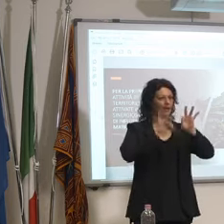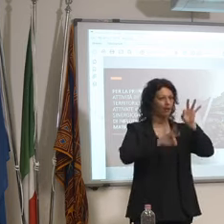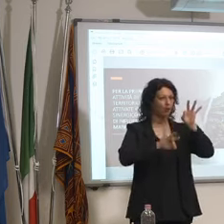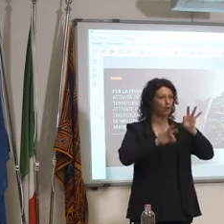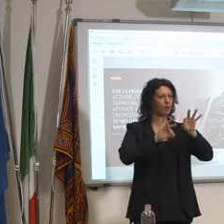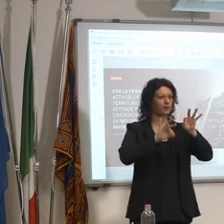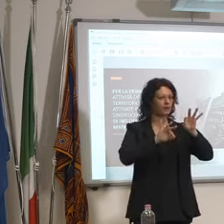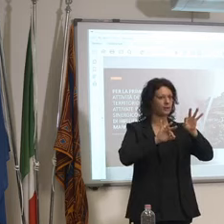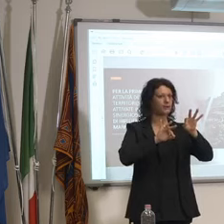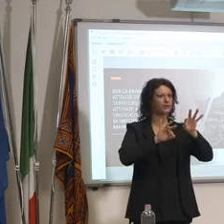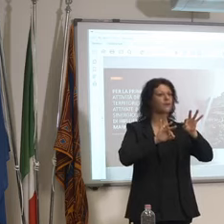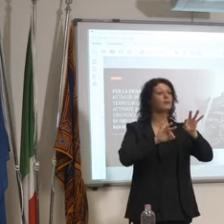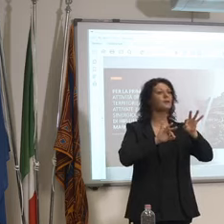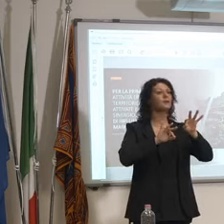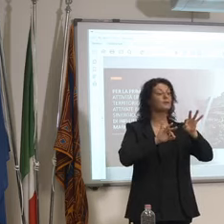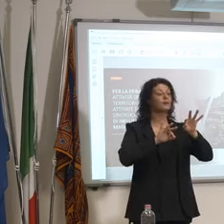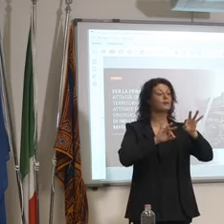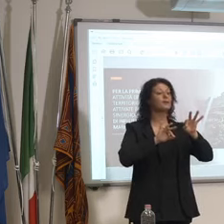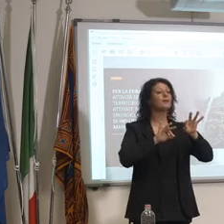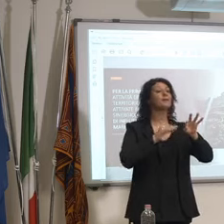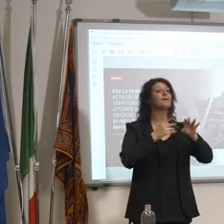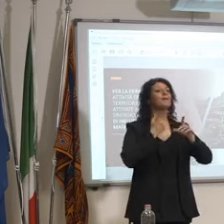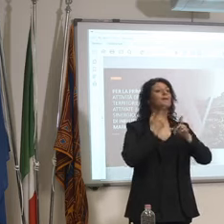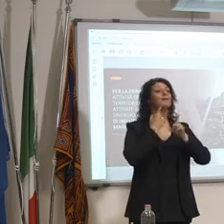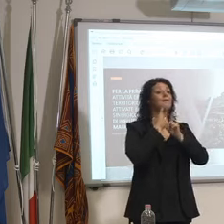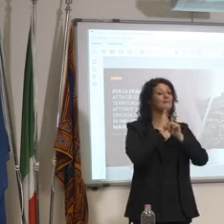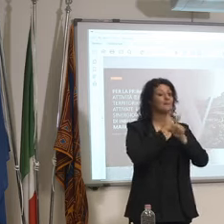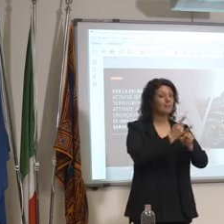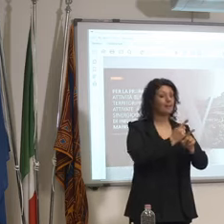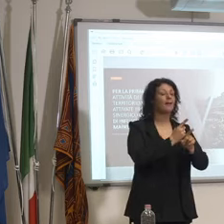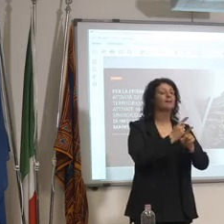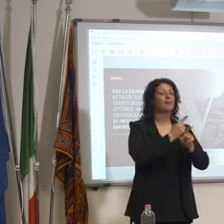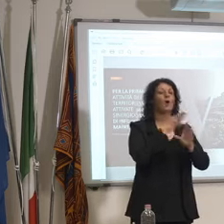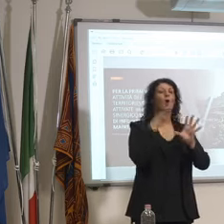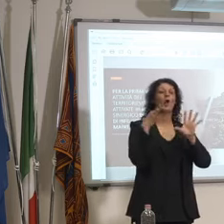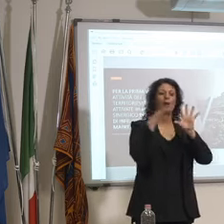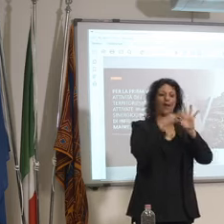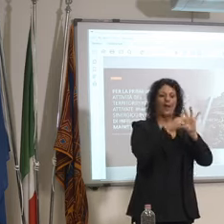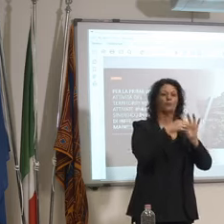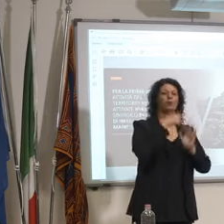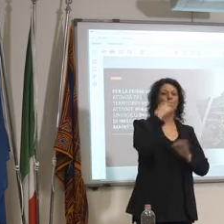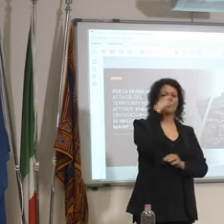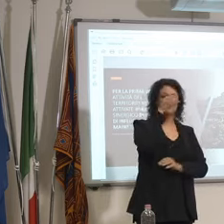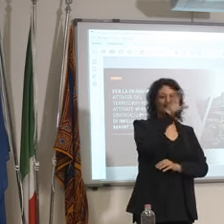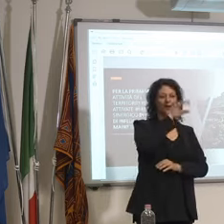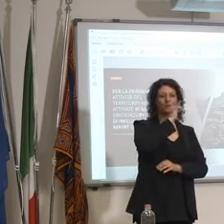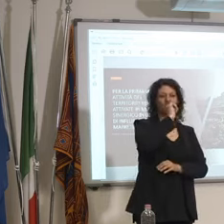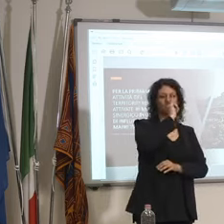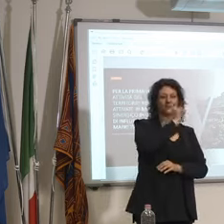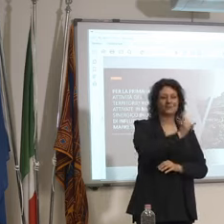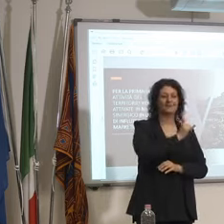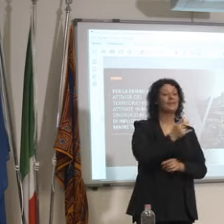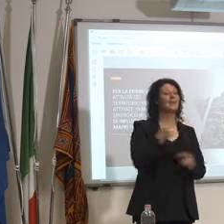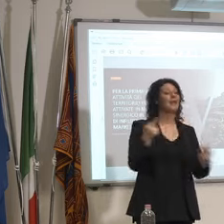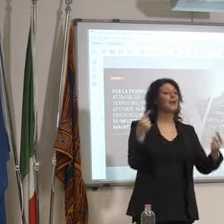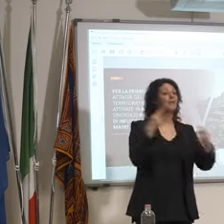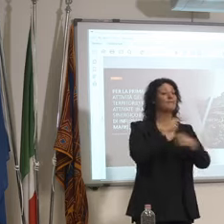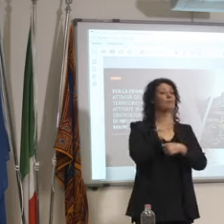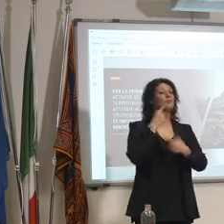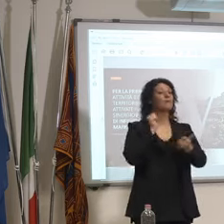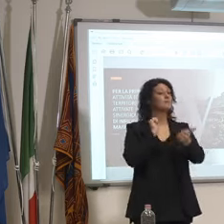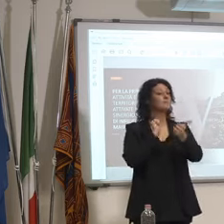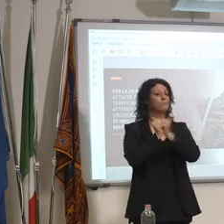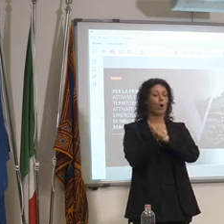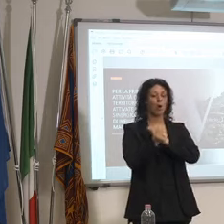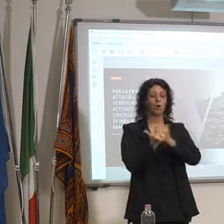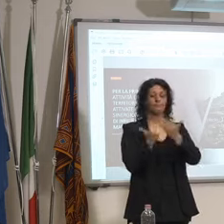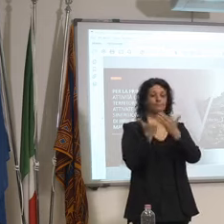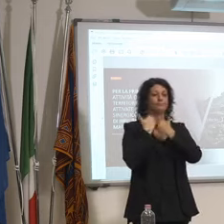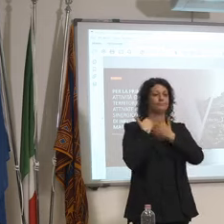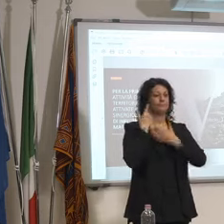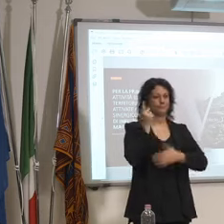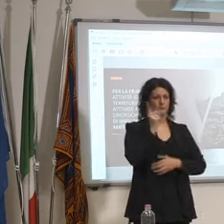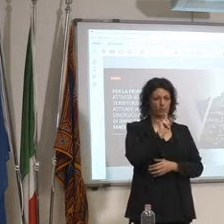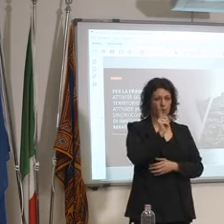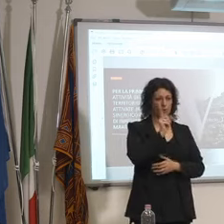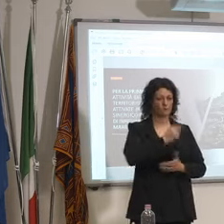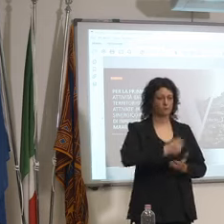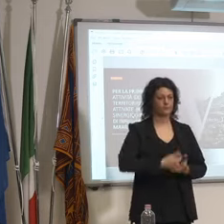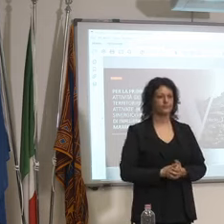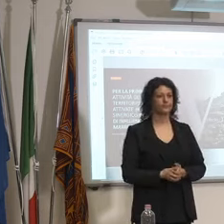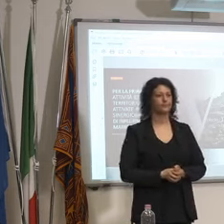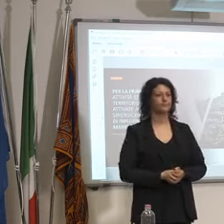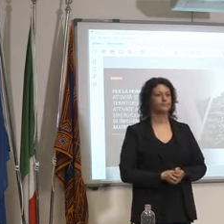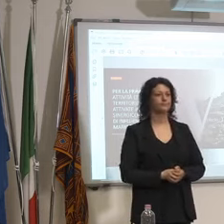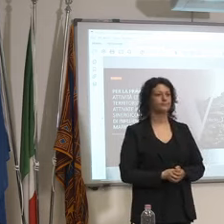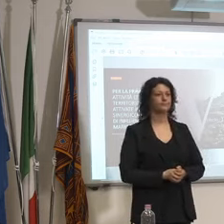non per gli eventi sportivi con l'altra domanda che le volevo fare riguarda invece il termine del giorno che